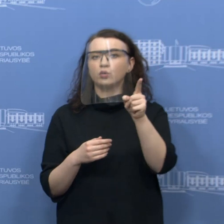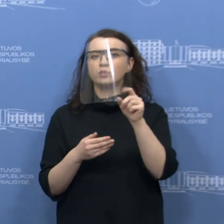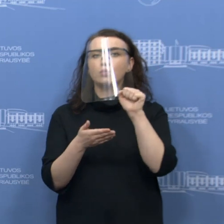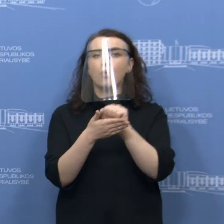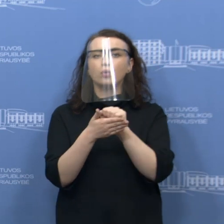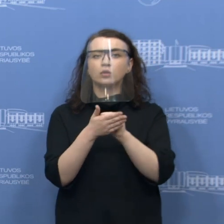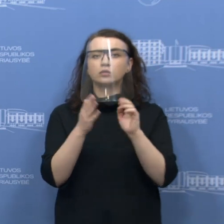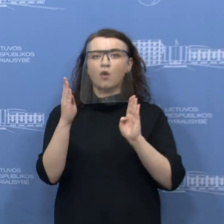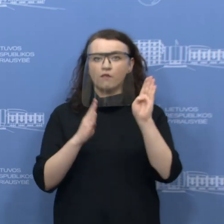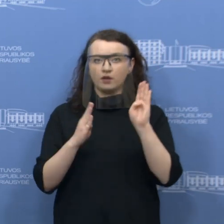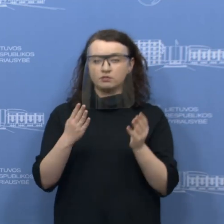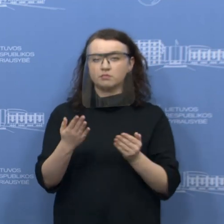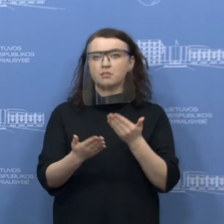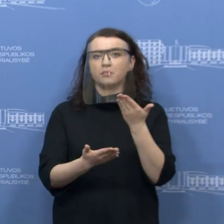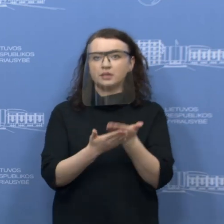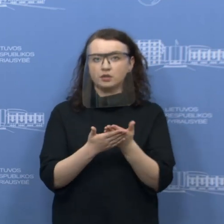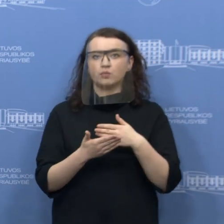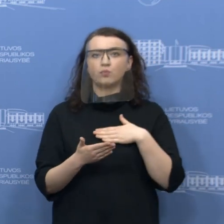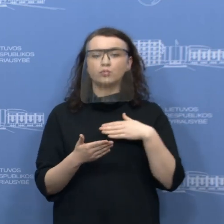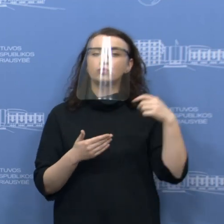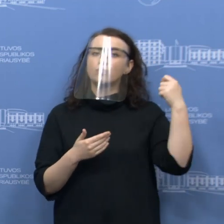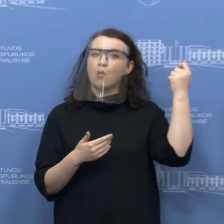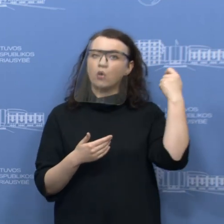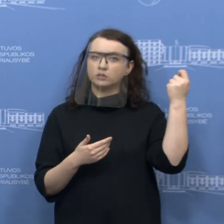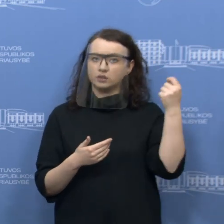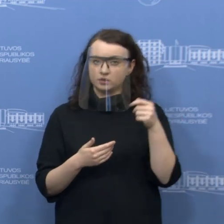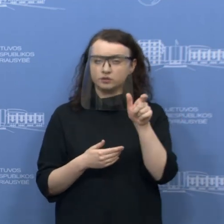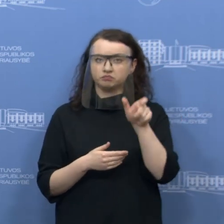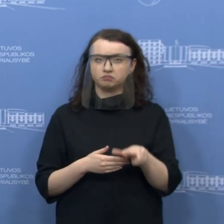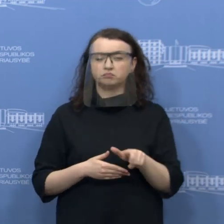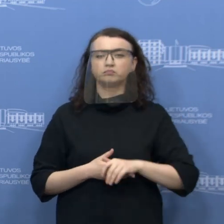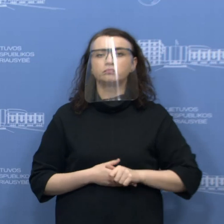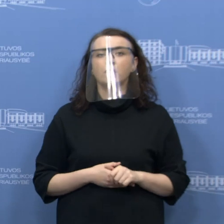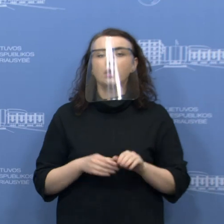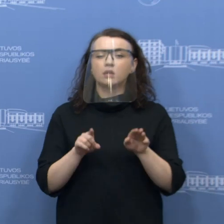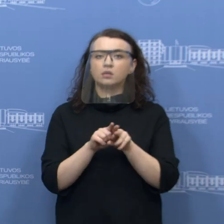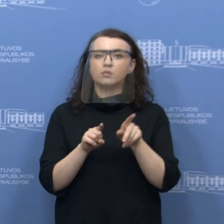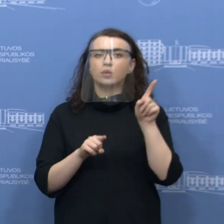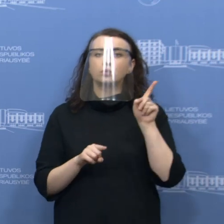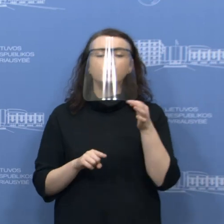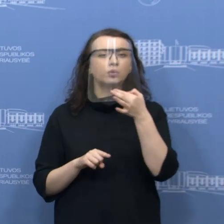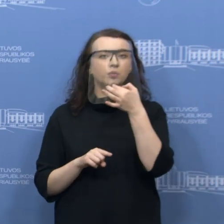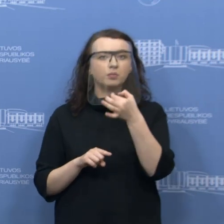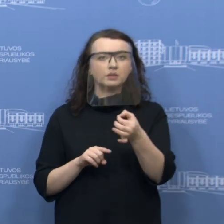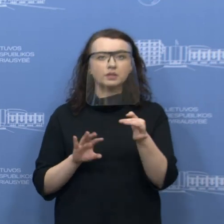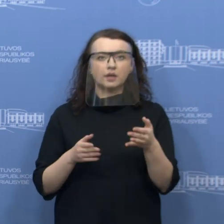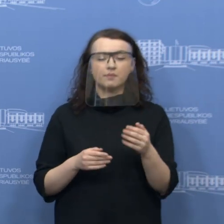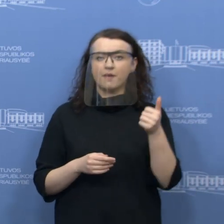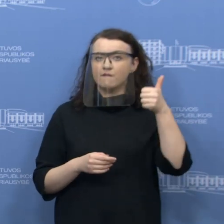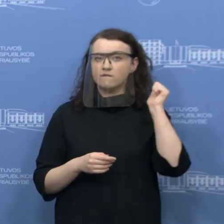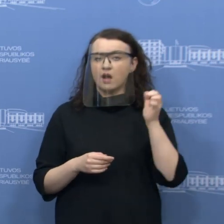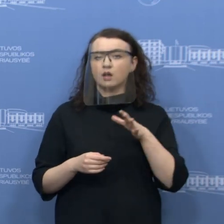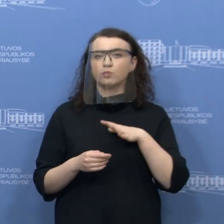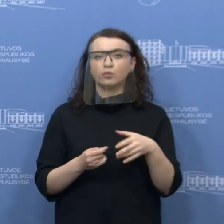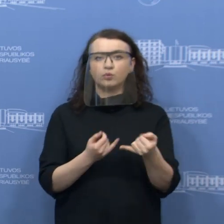paudos konferencijoje pristatys mūsų mokslininkai. Taip pat norėčiau atkreipti dėmesį, kad per vakar